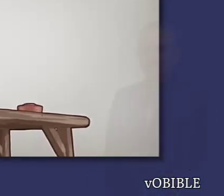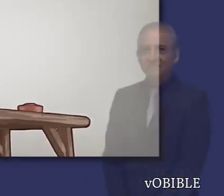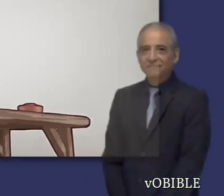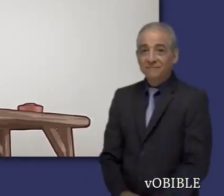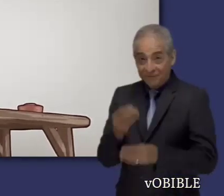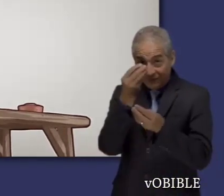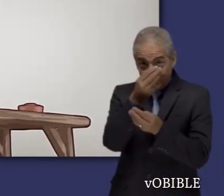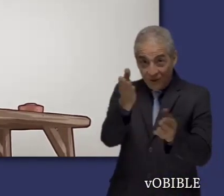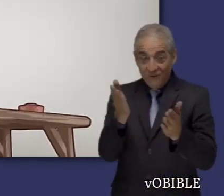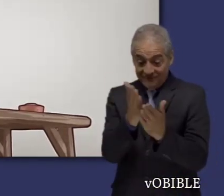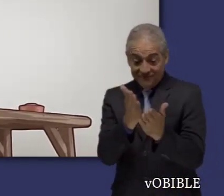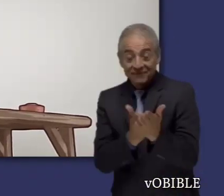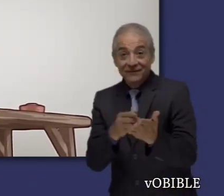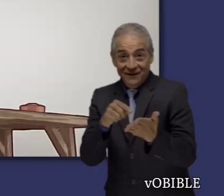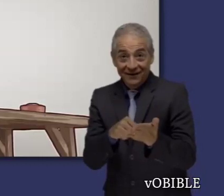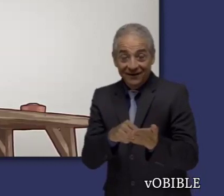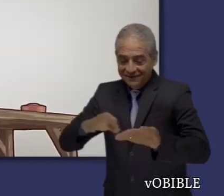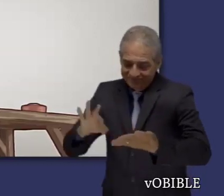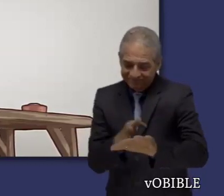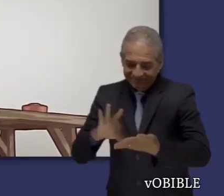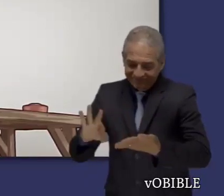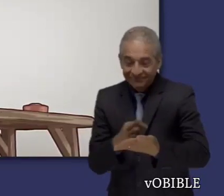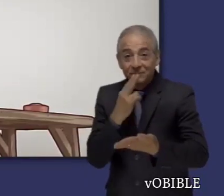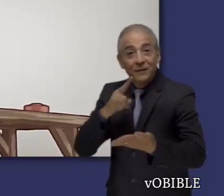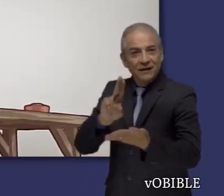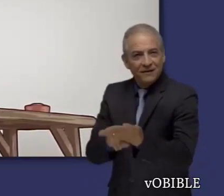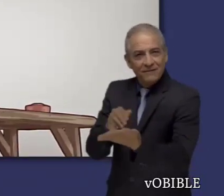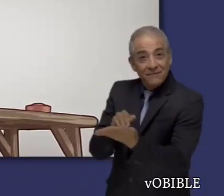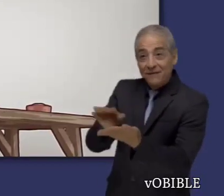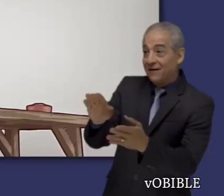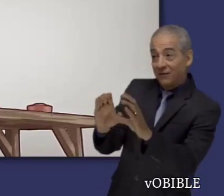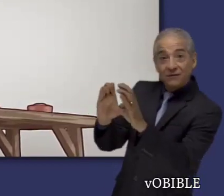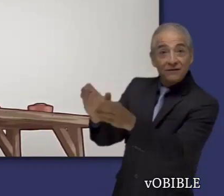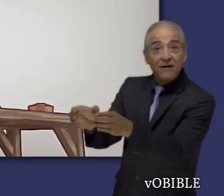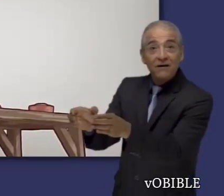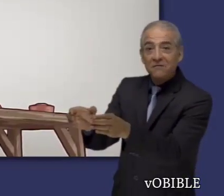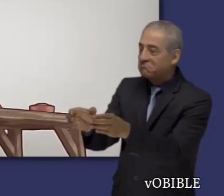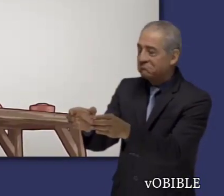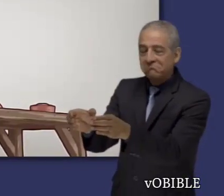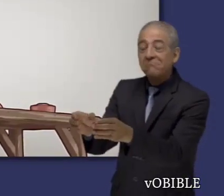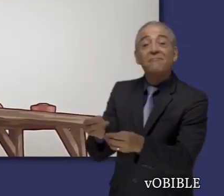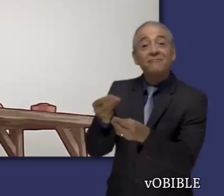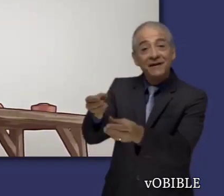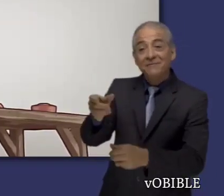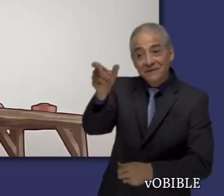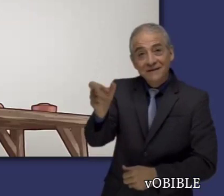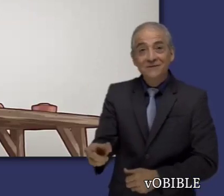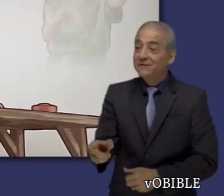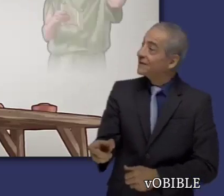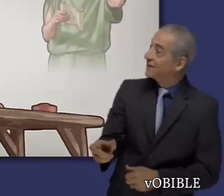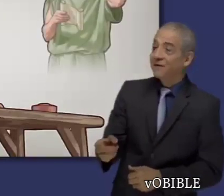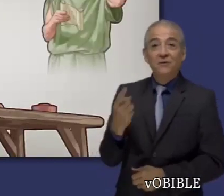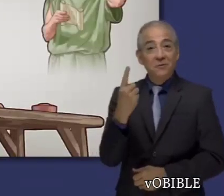¿Lo sabía? Esta es la única carta inspirada que Pablo dirige principalmente a una persona para